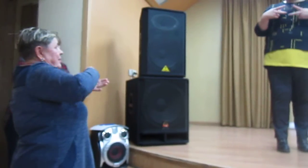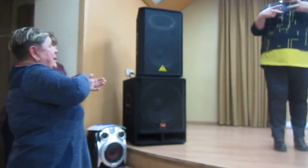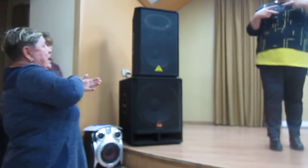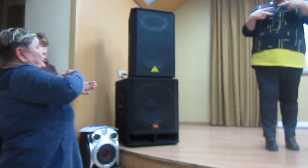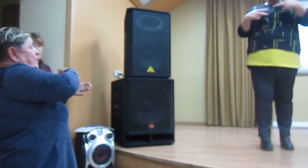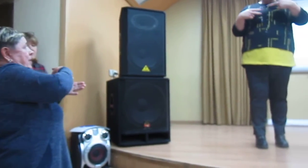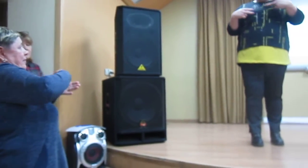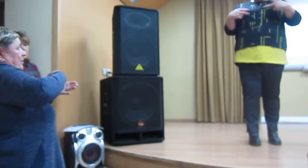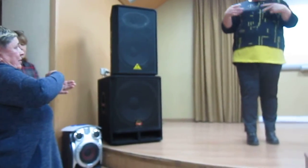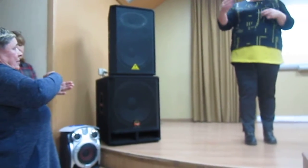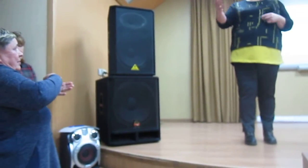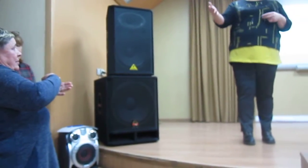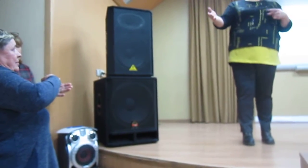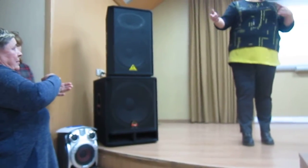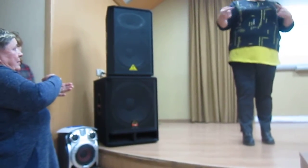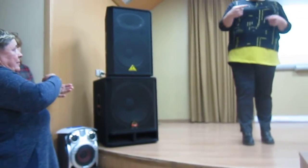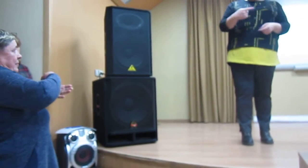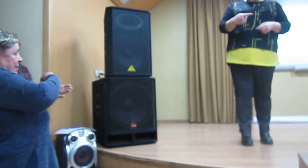Двухэтажный дом, она живёт на первом этаже.